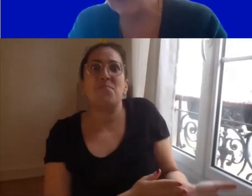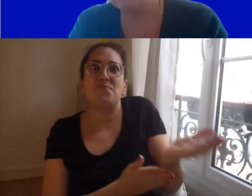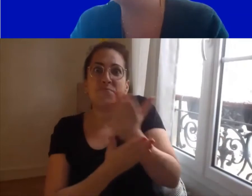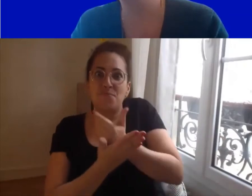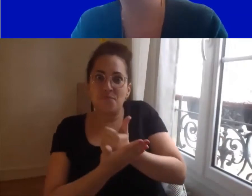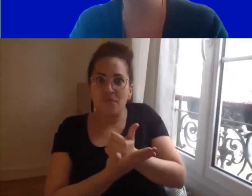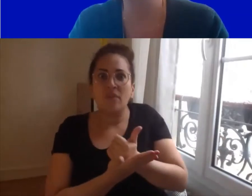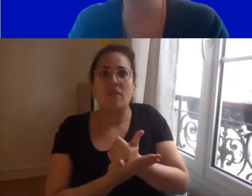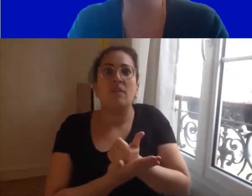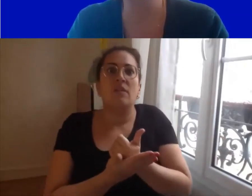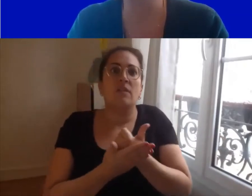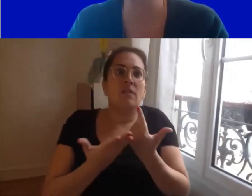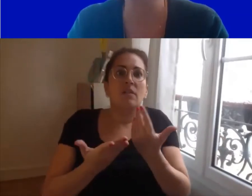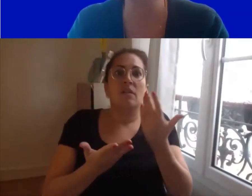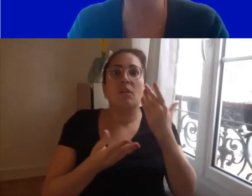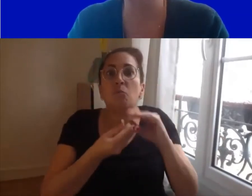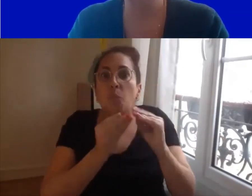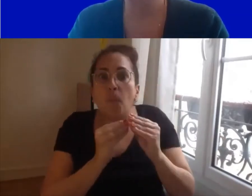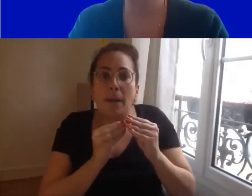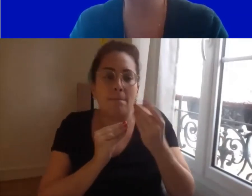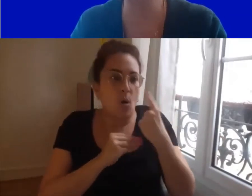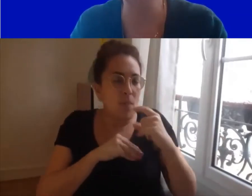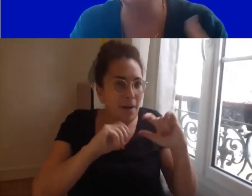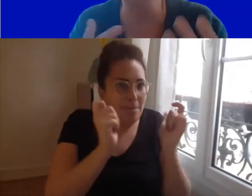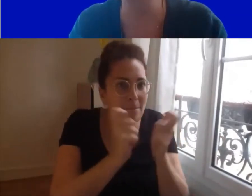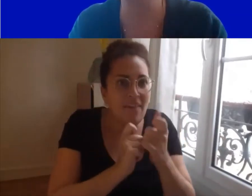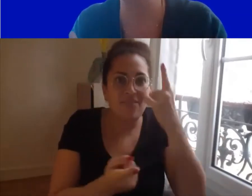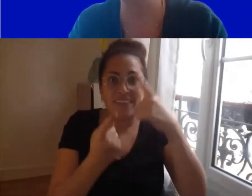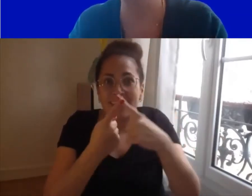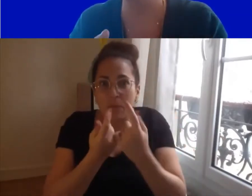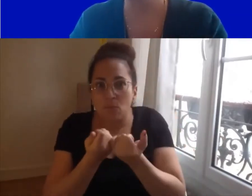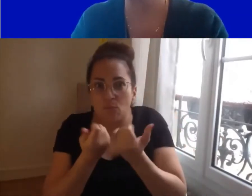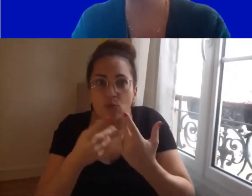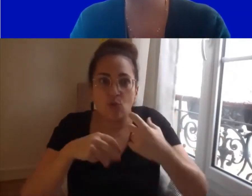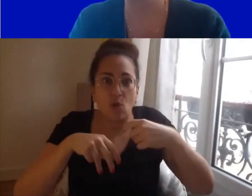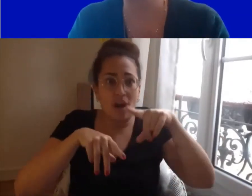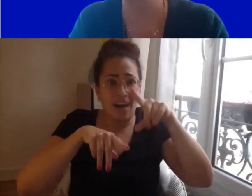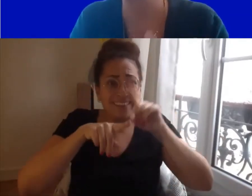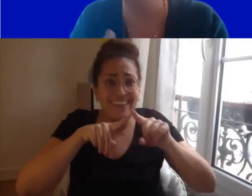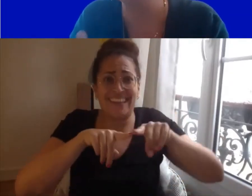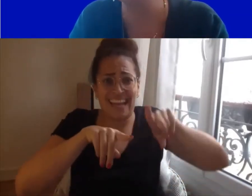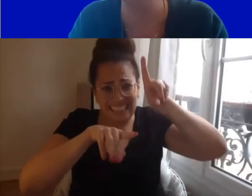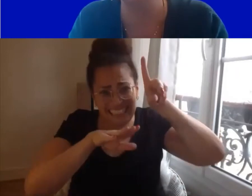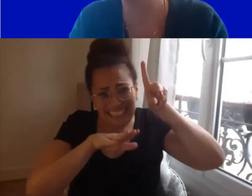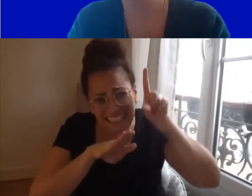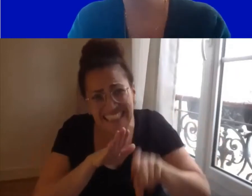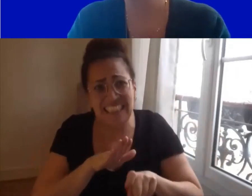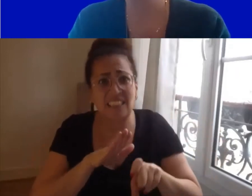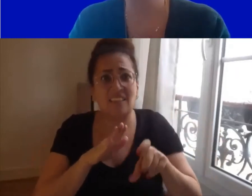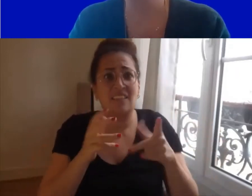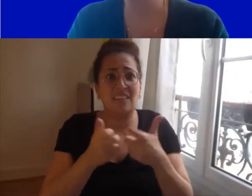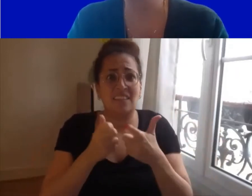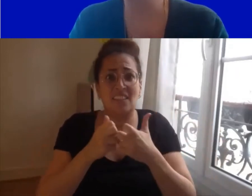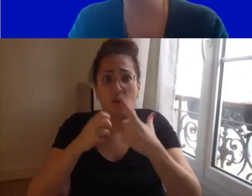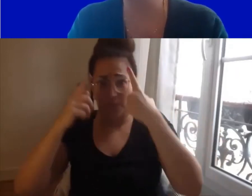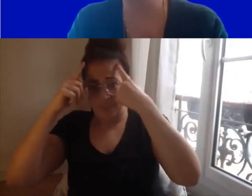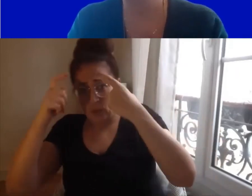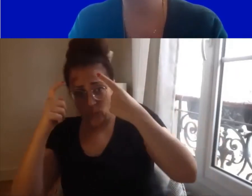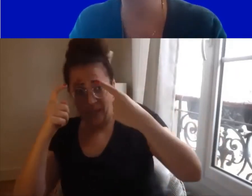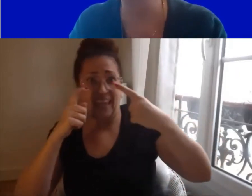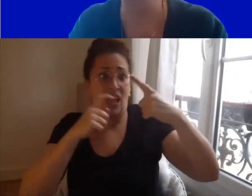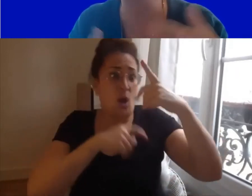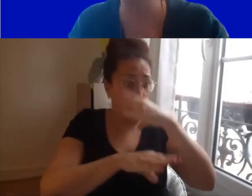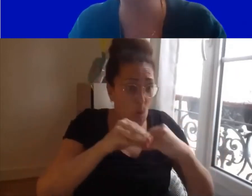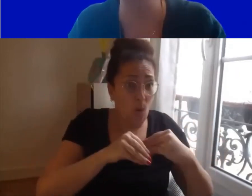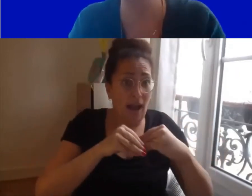des problématiques des sujets et les challenger finalement confronter à des réels et pouvoir en faire